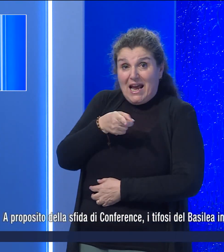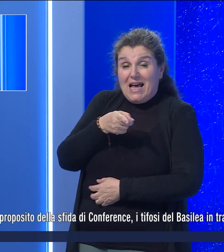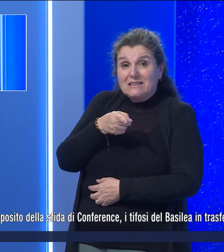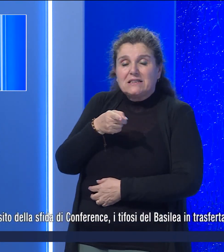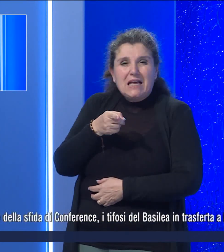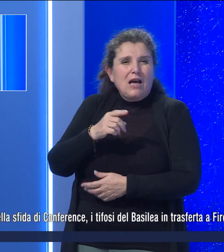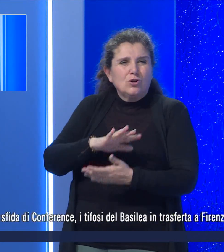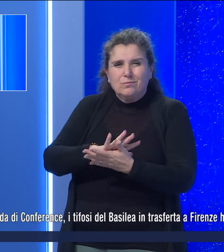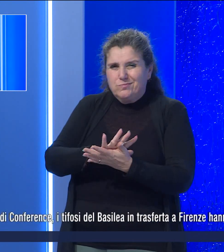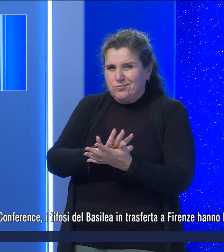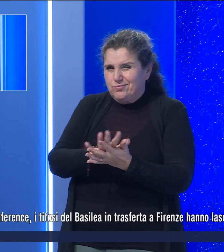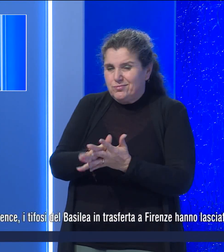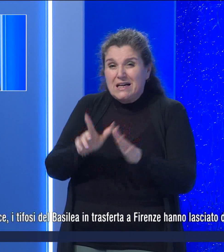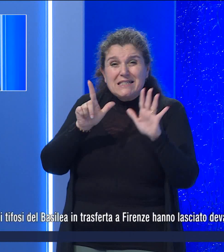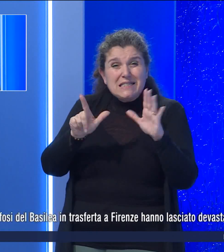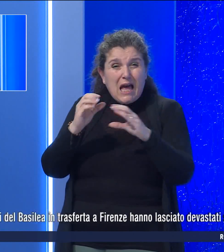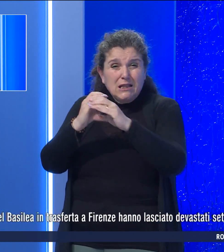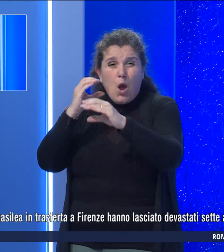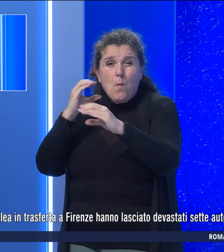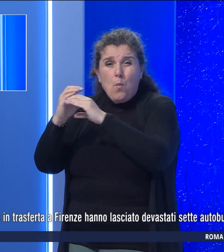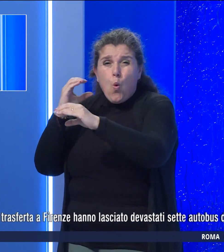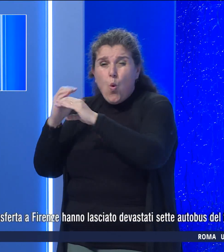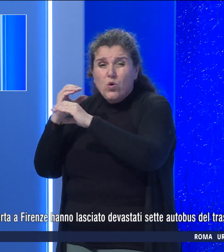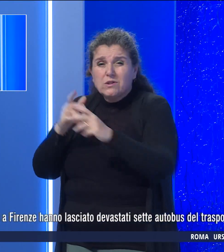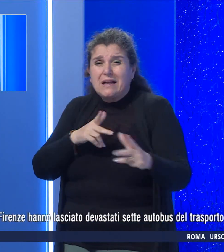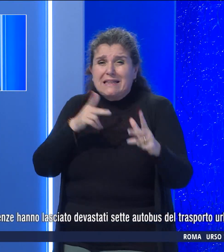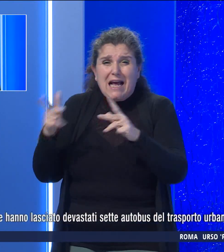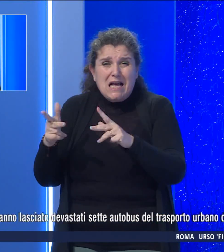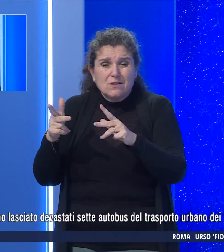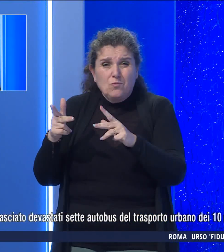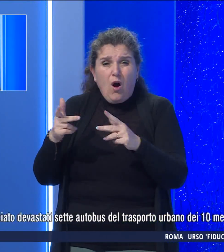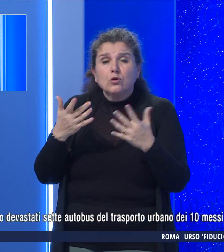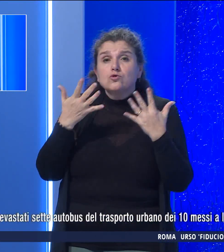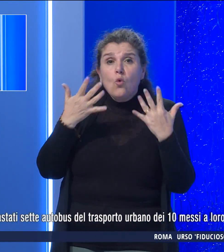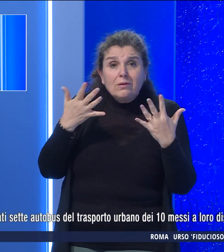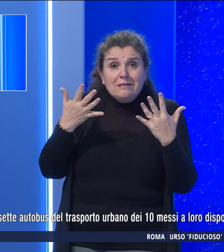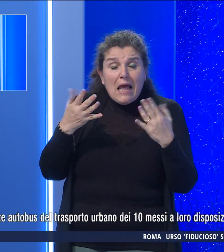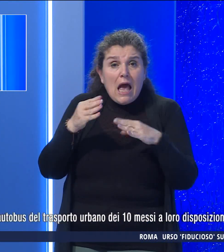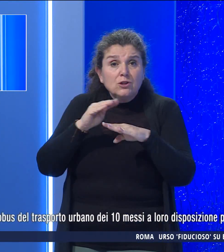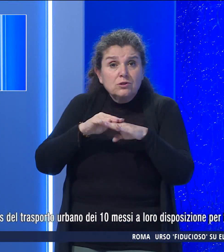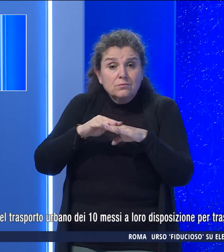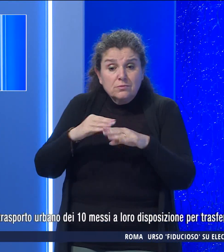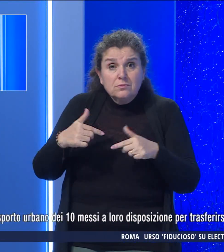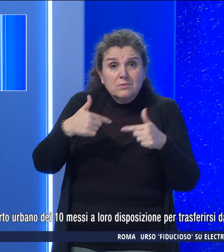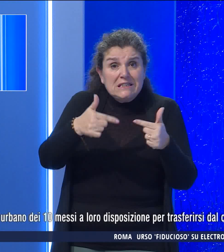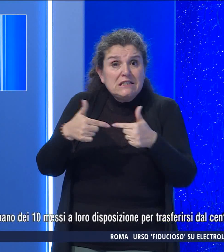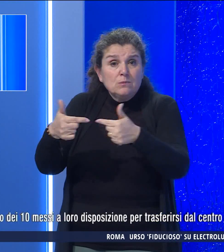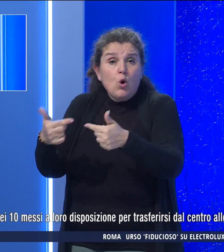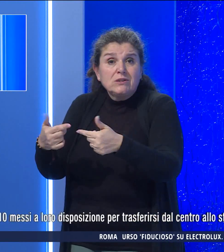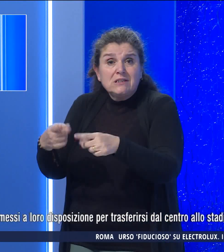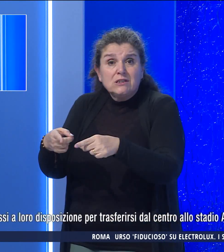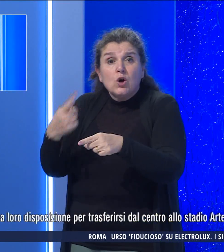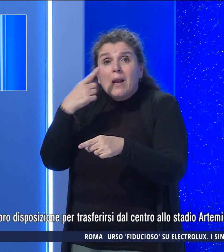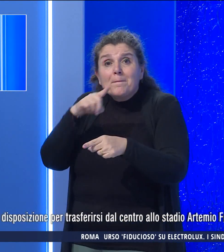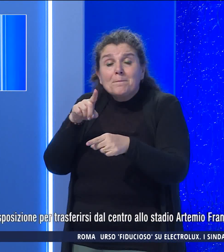devastato sette autobus del trasporto urbano sui dieci che erano stati messi a loro disposizione